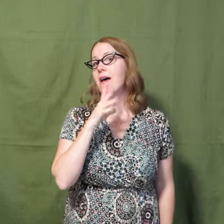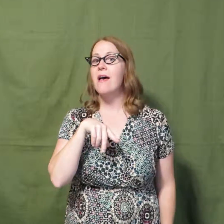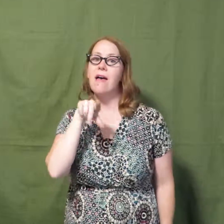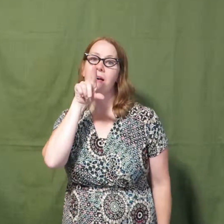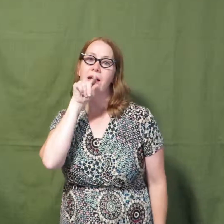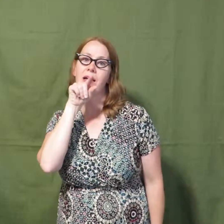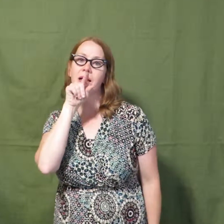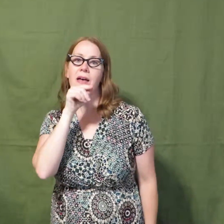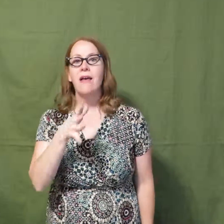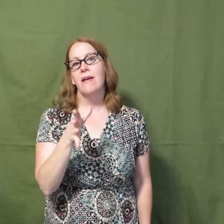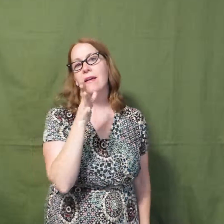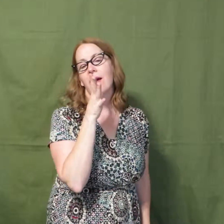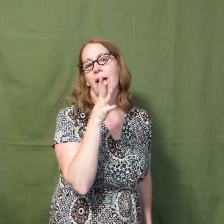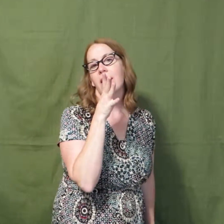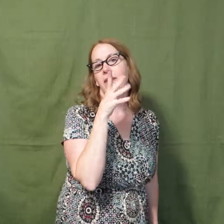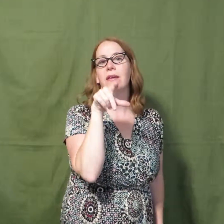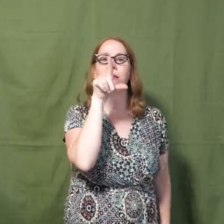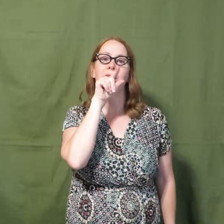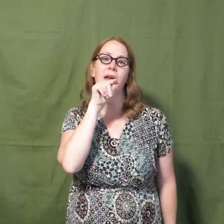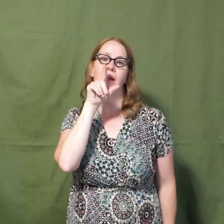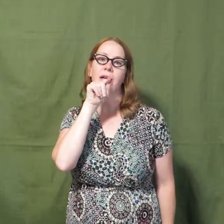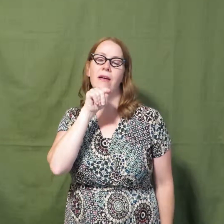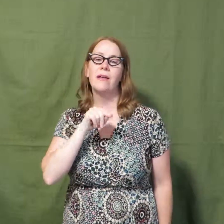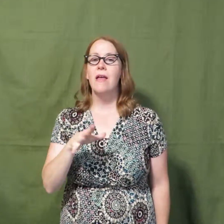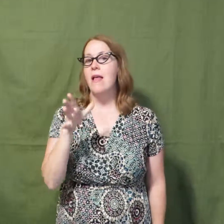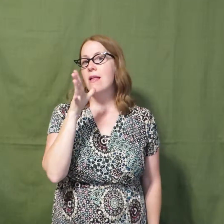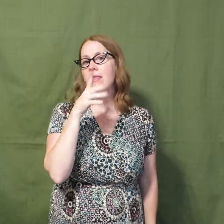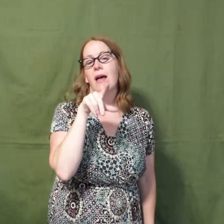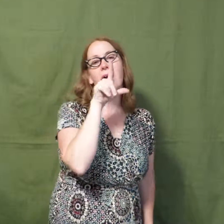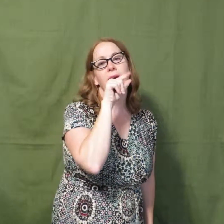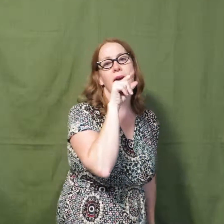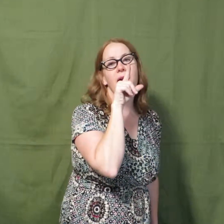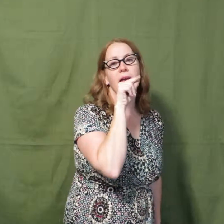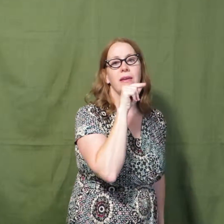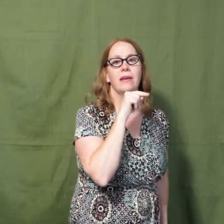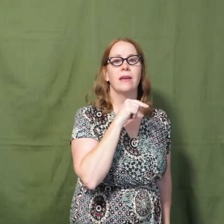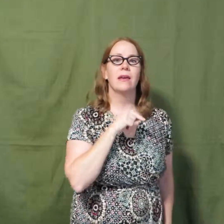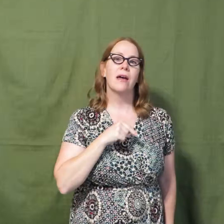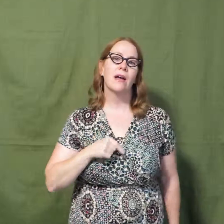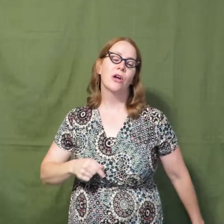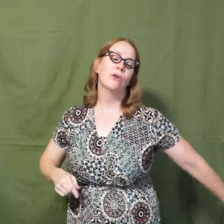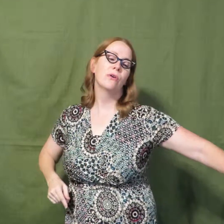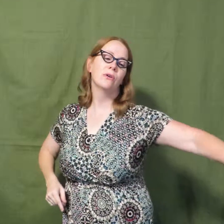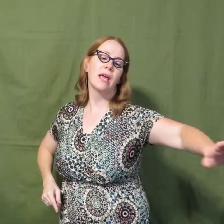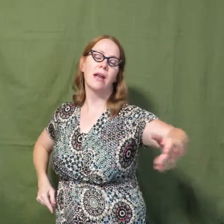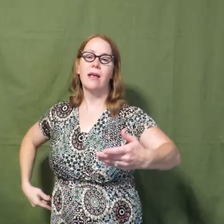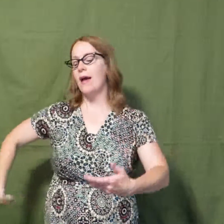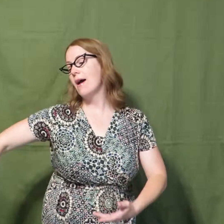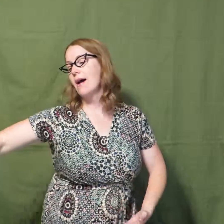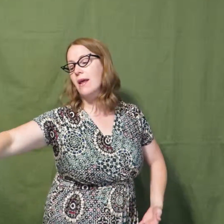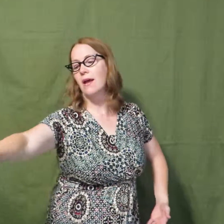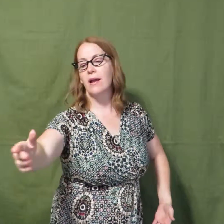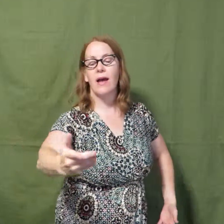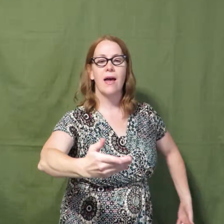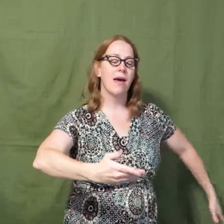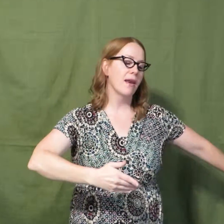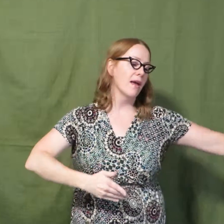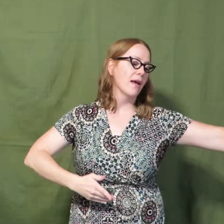La gallina, la gallina con el caracara,